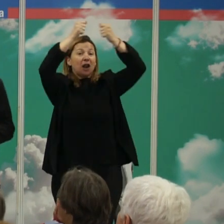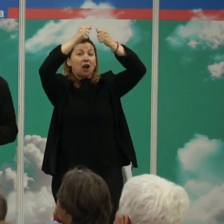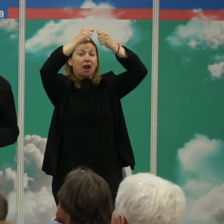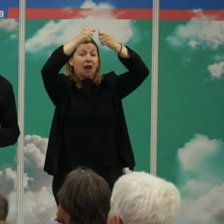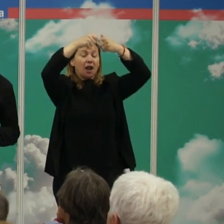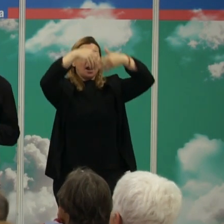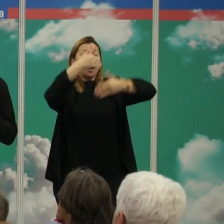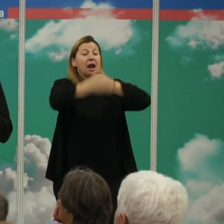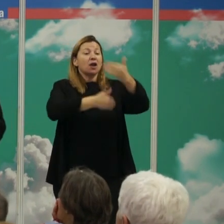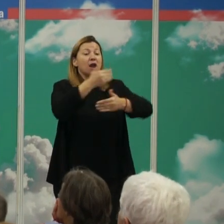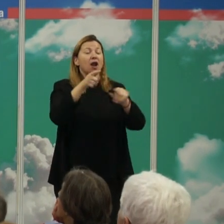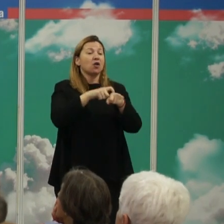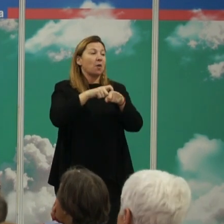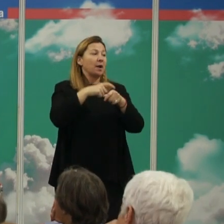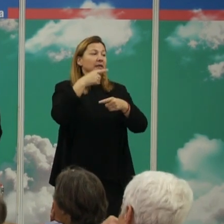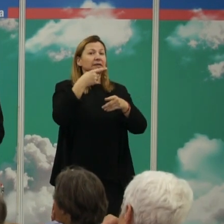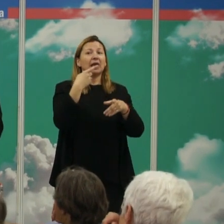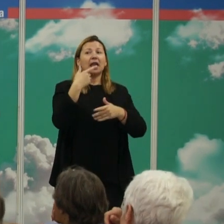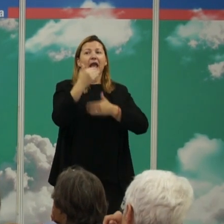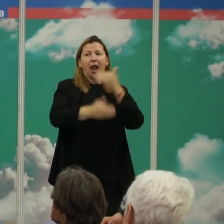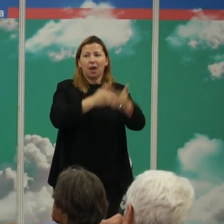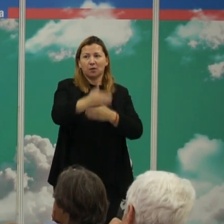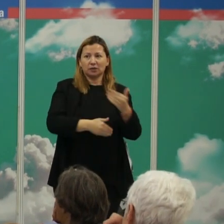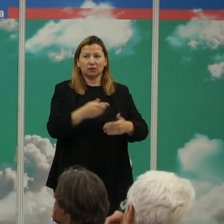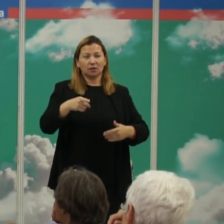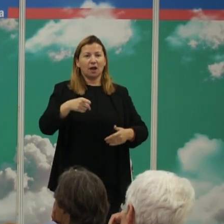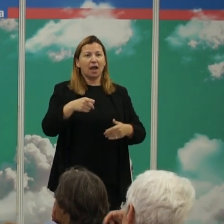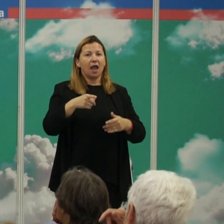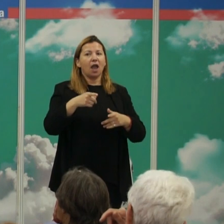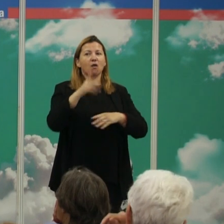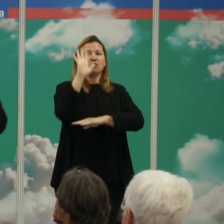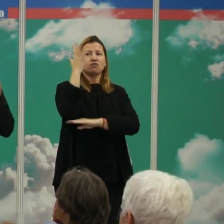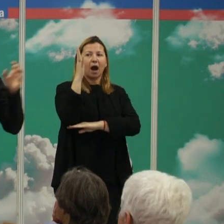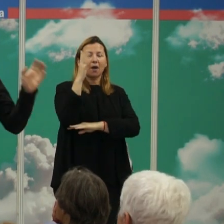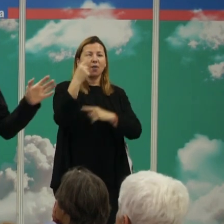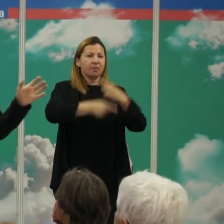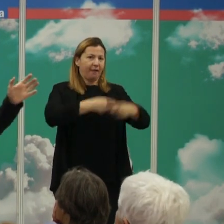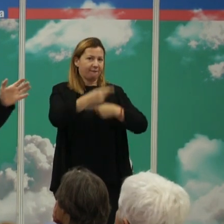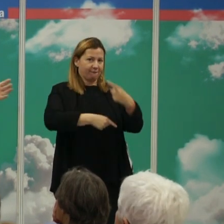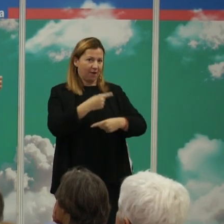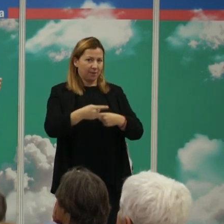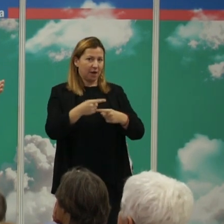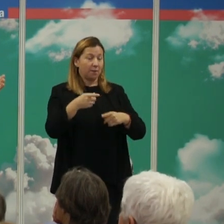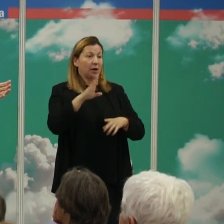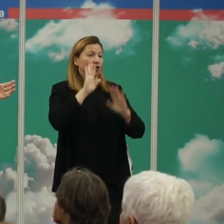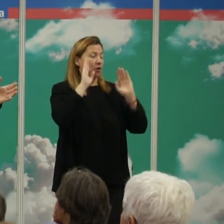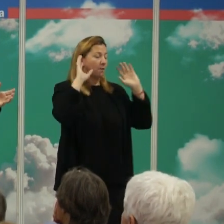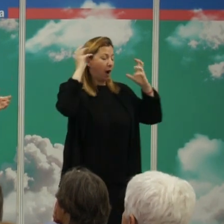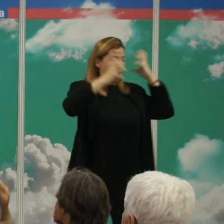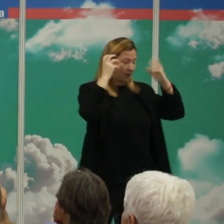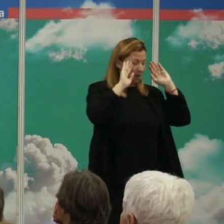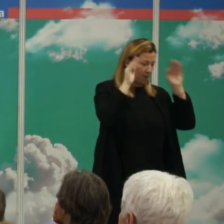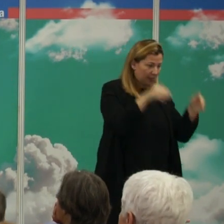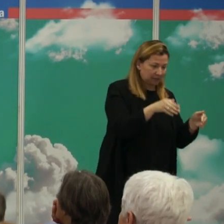letal básicamente como tenemos que proceder es construir un árbol de familia de mamíferos porque nos vamos a centrar en los mamíferos porque claro nosotros somos